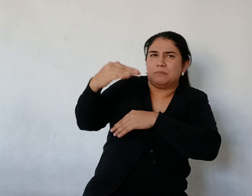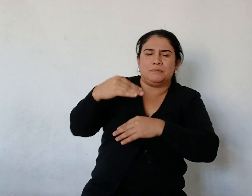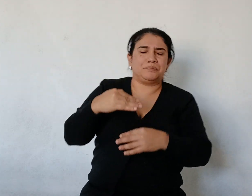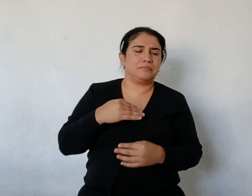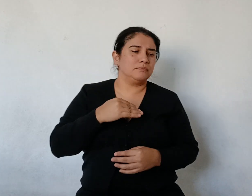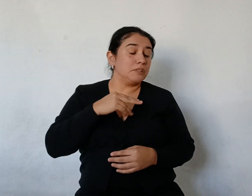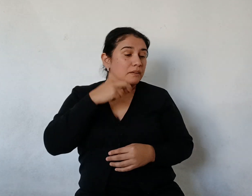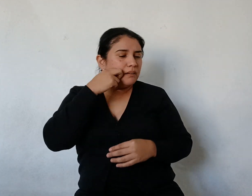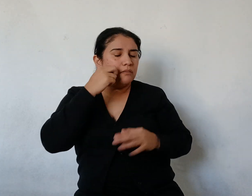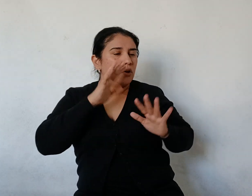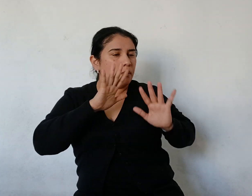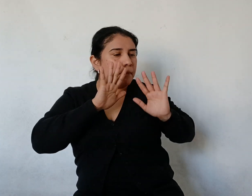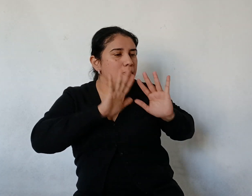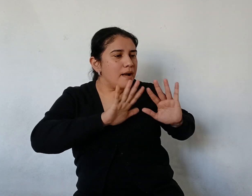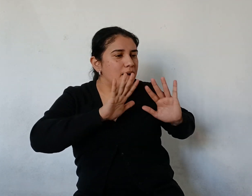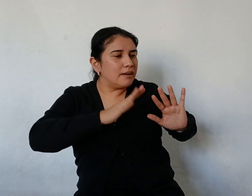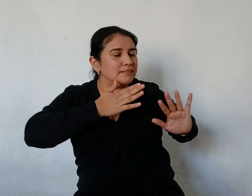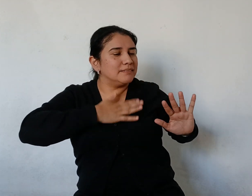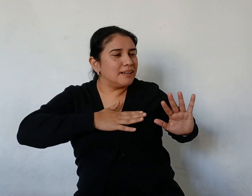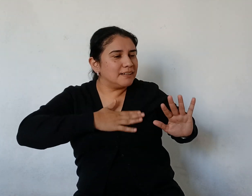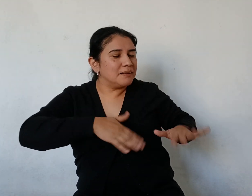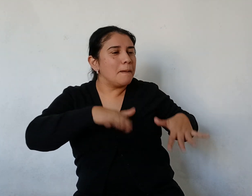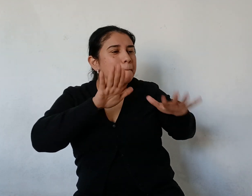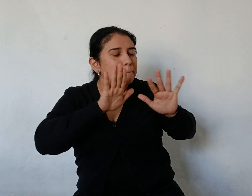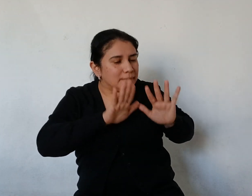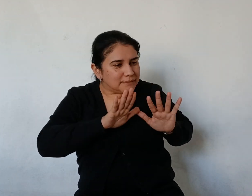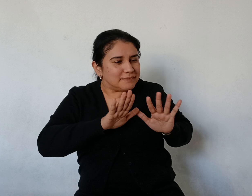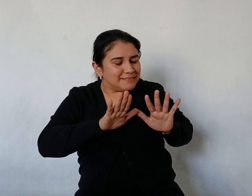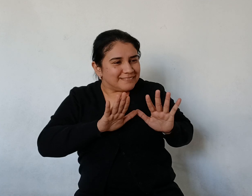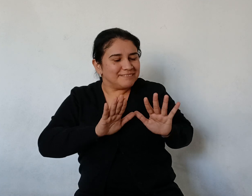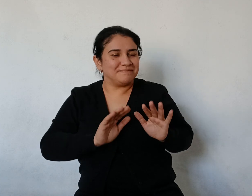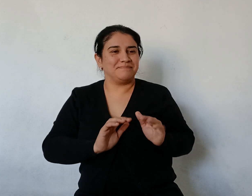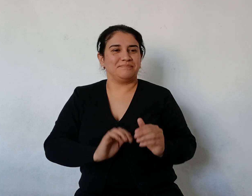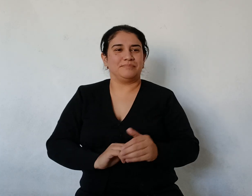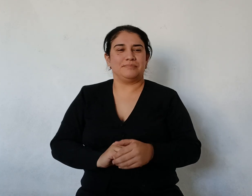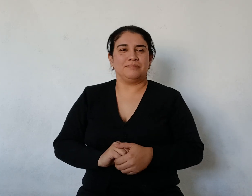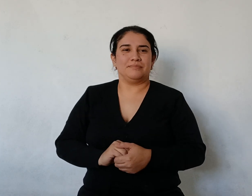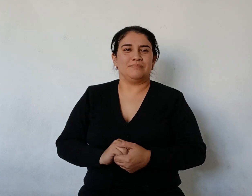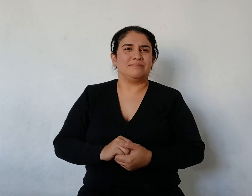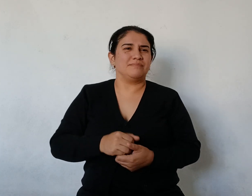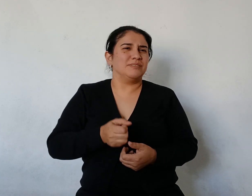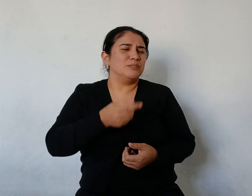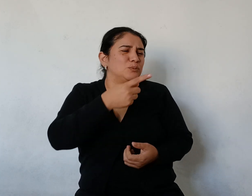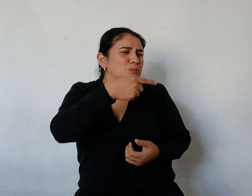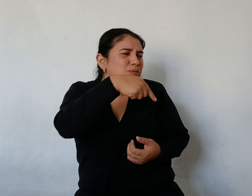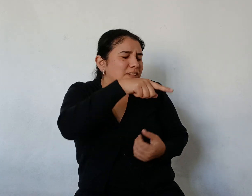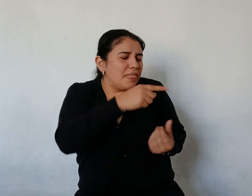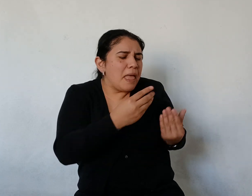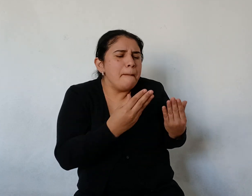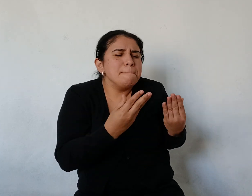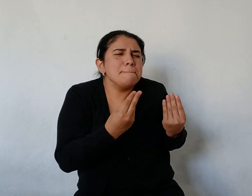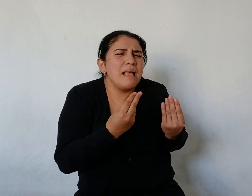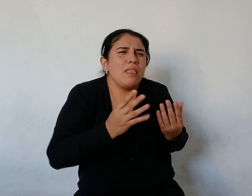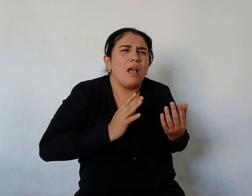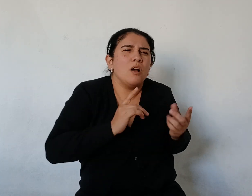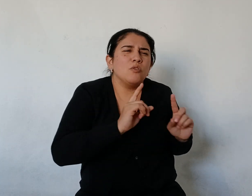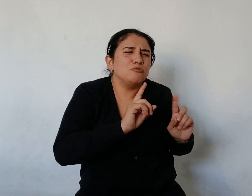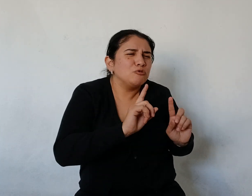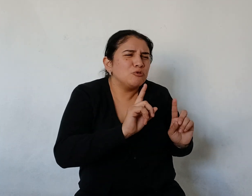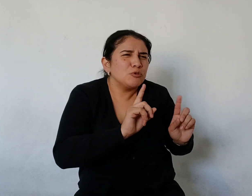No tengan miedo Les gritó Yo sé lo que es